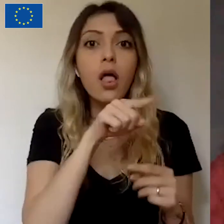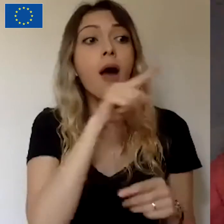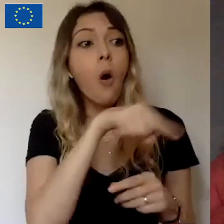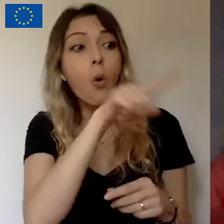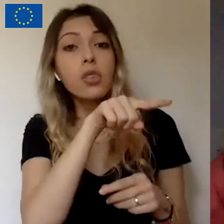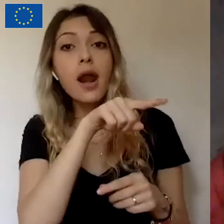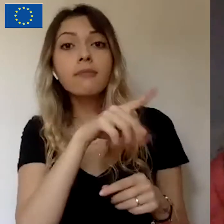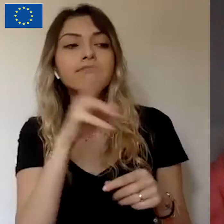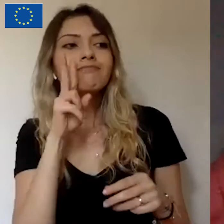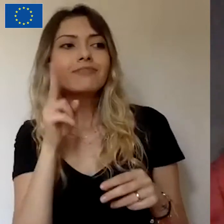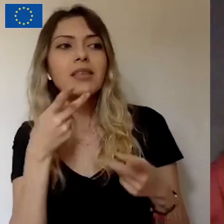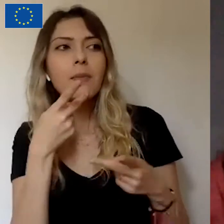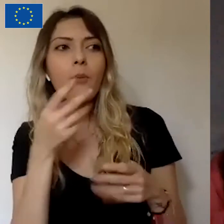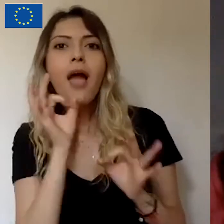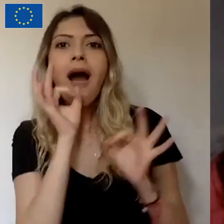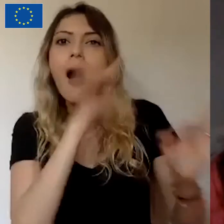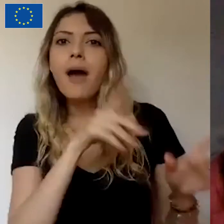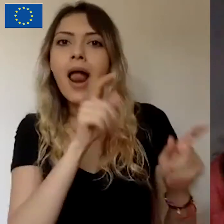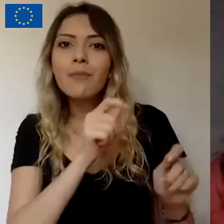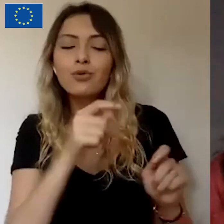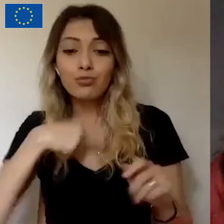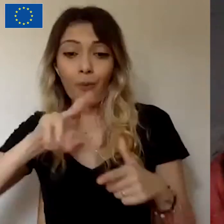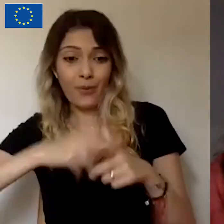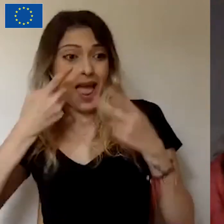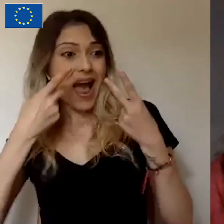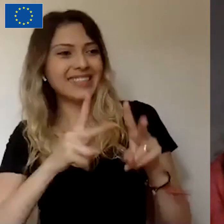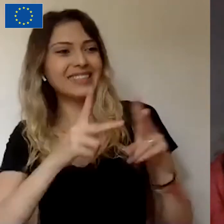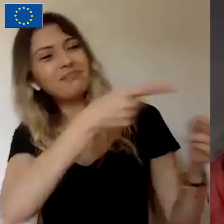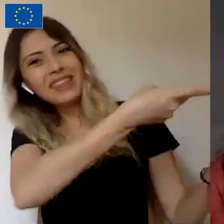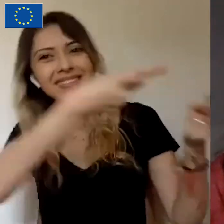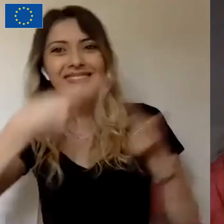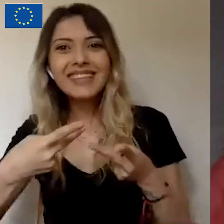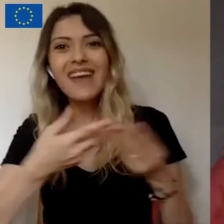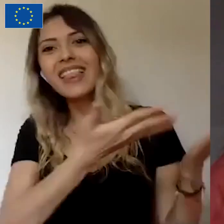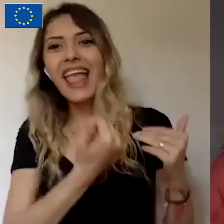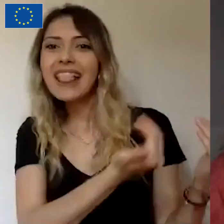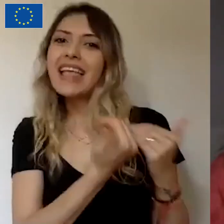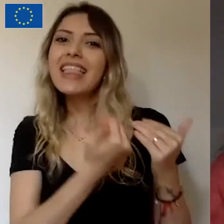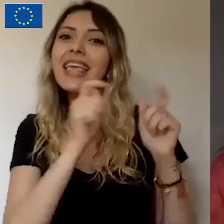destekleniyor, ben de destek olayım motivasyonuyla. Gelecek olan bir kitleyi de yakalamış oluyorsunuz.